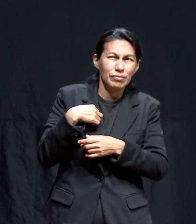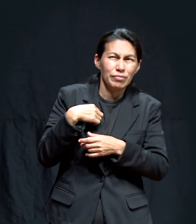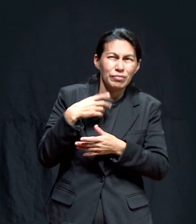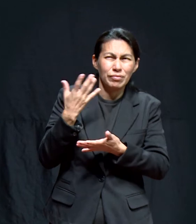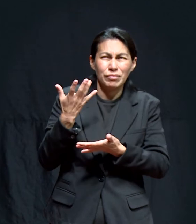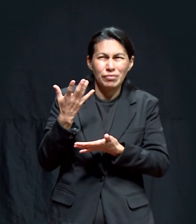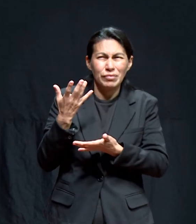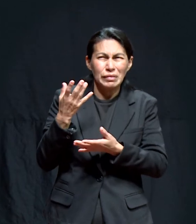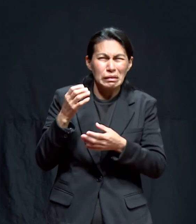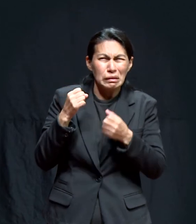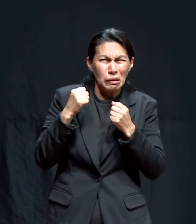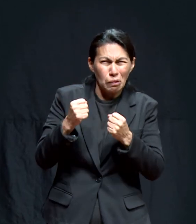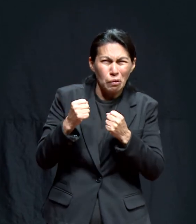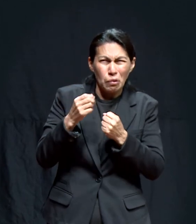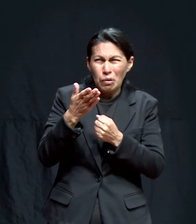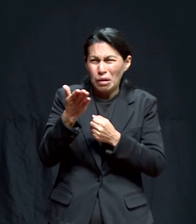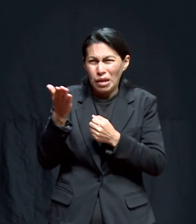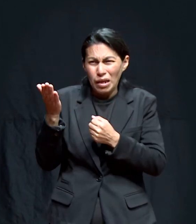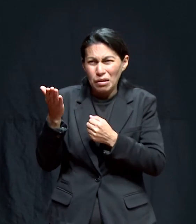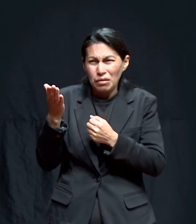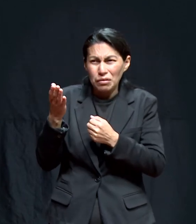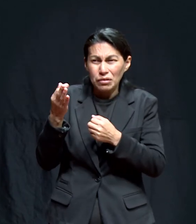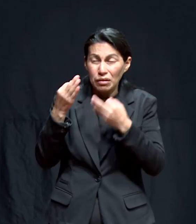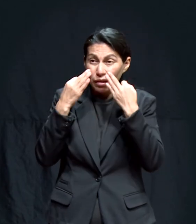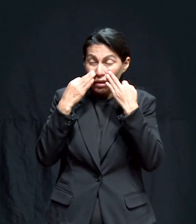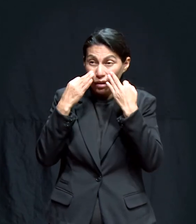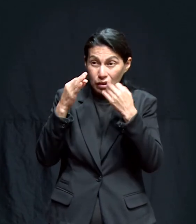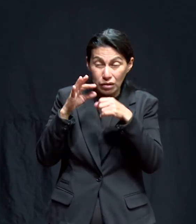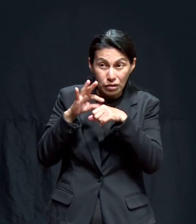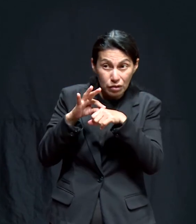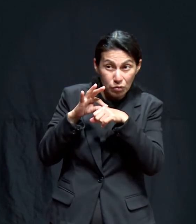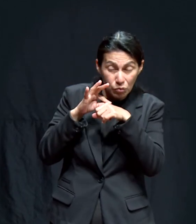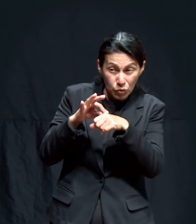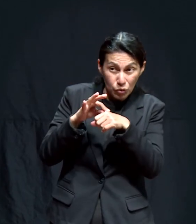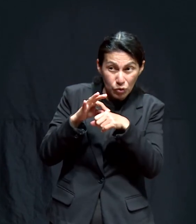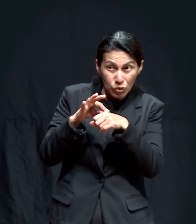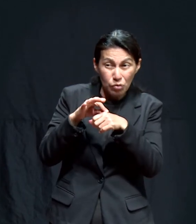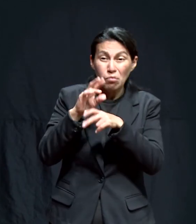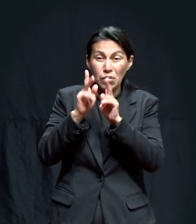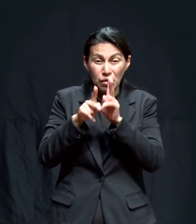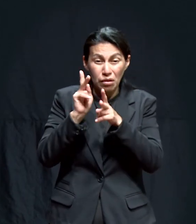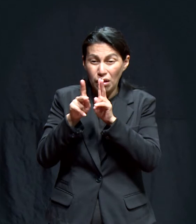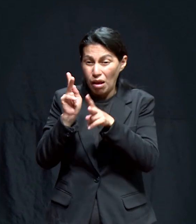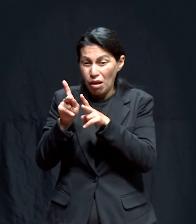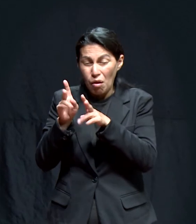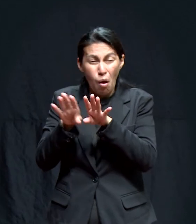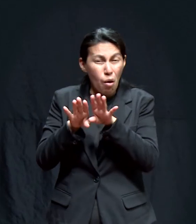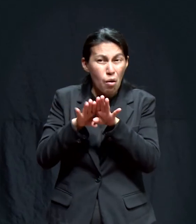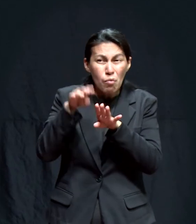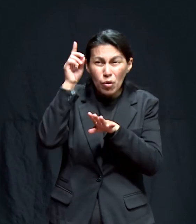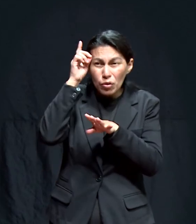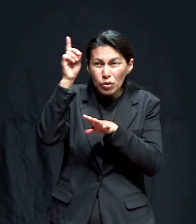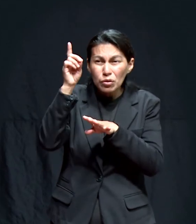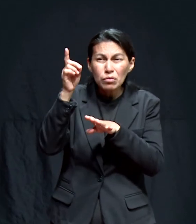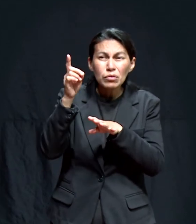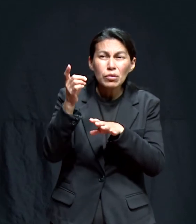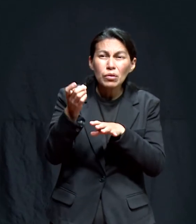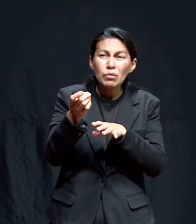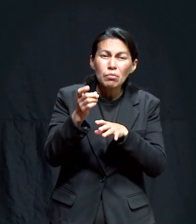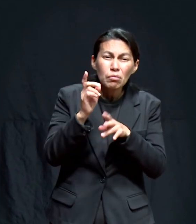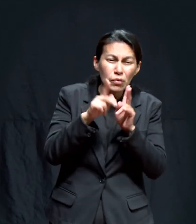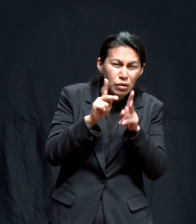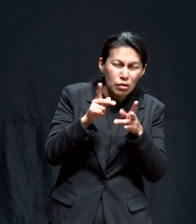seguramente ellos están compartiendo sus testimonios de la semana, de cómo Dios los cuidó, cómo les dio alimento